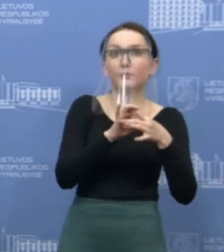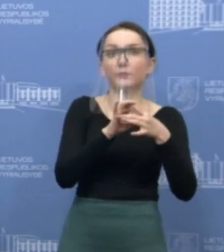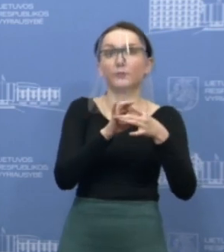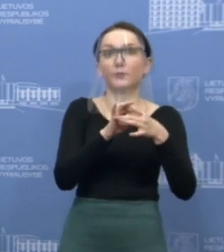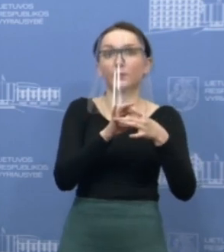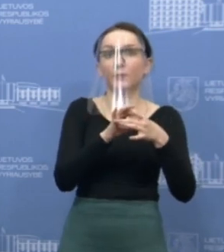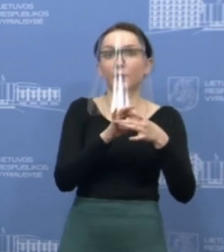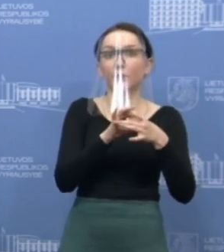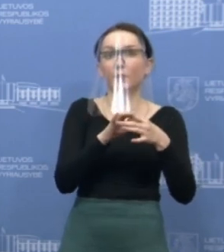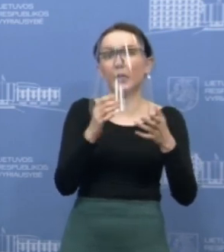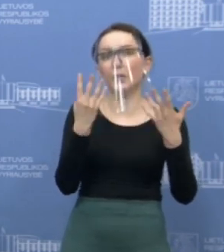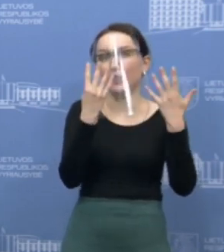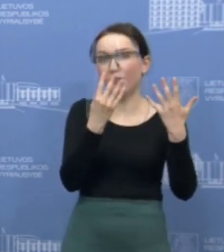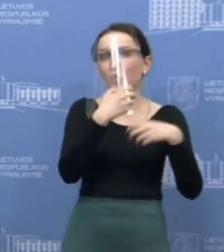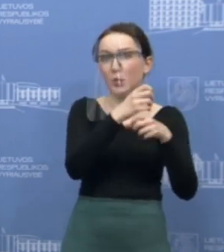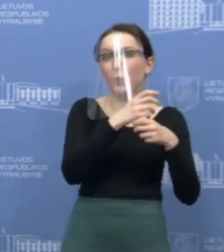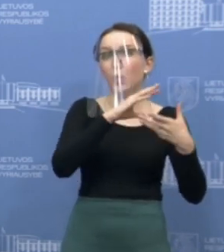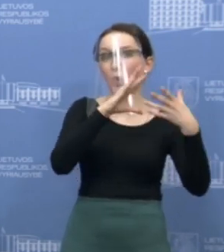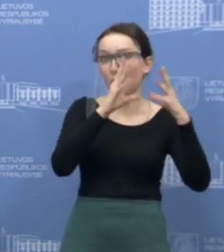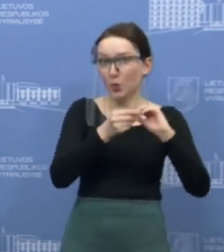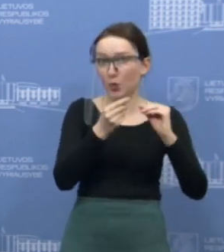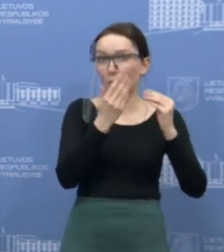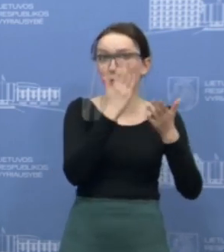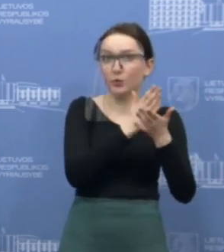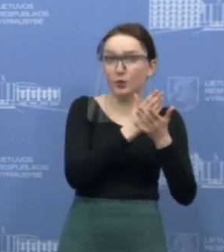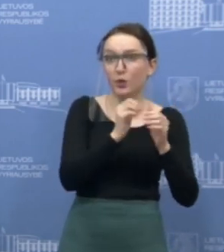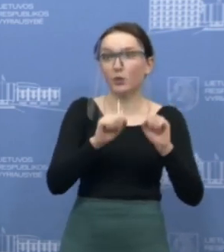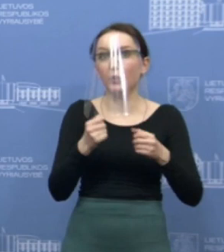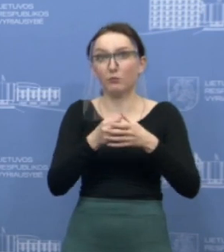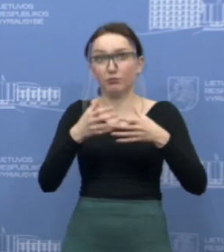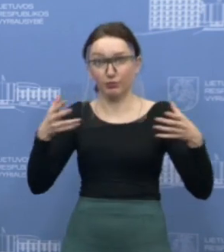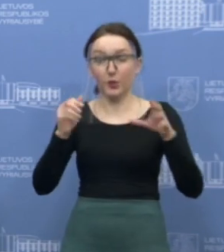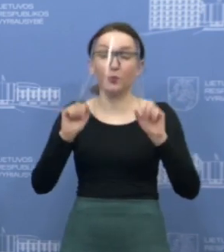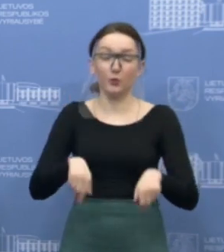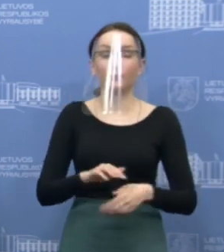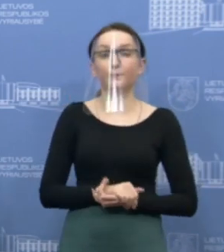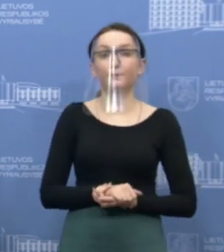tų, mano žiniomis, dabar devinių laboratorijų, kurios galėtų atlikti tyrimus.